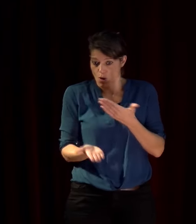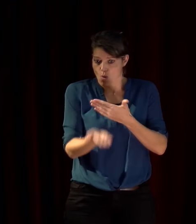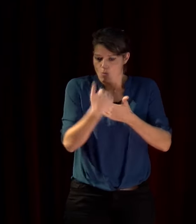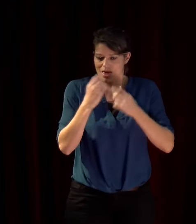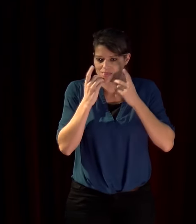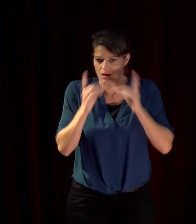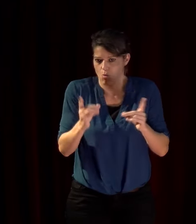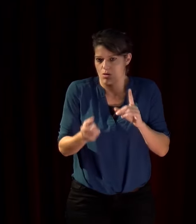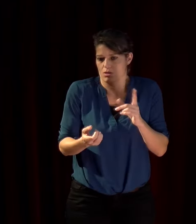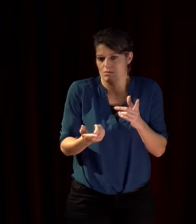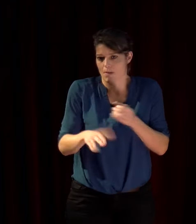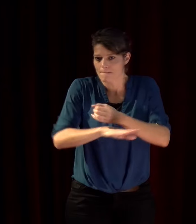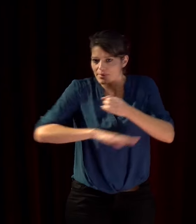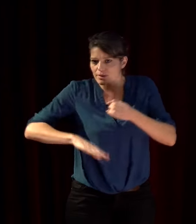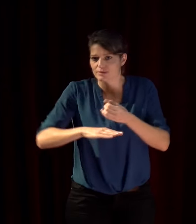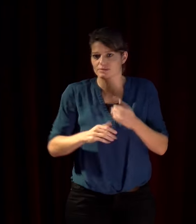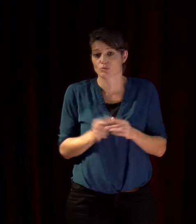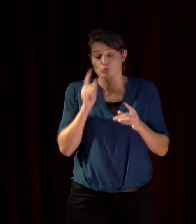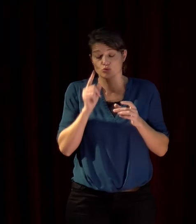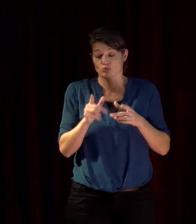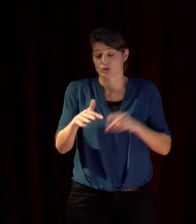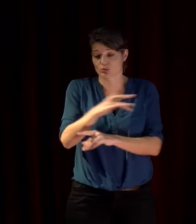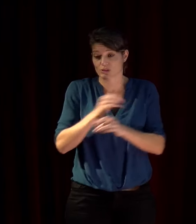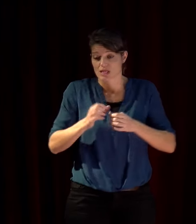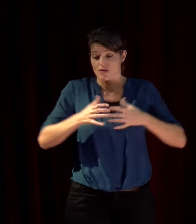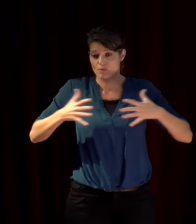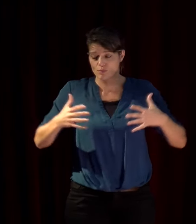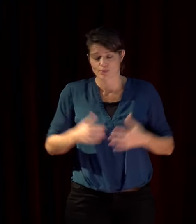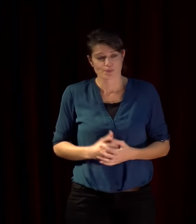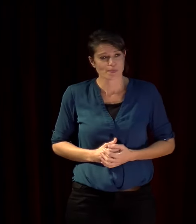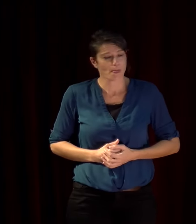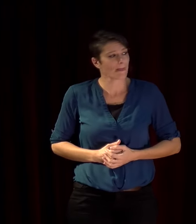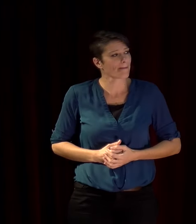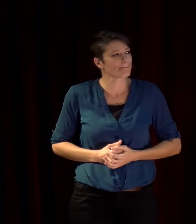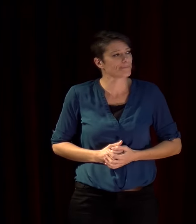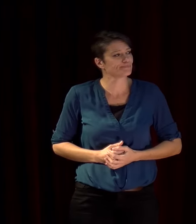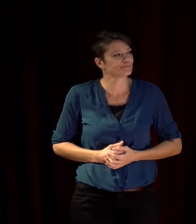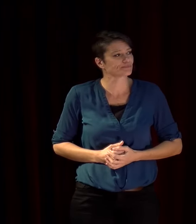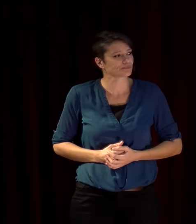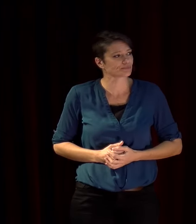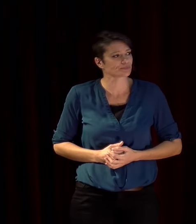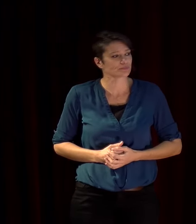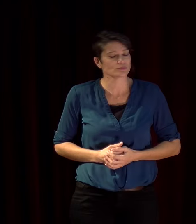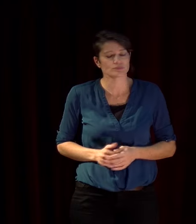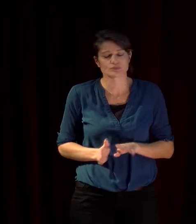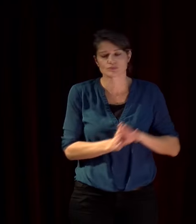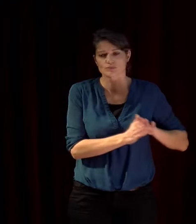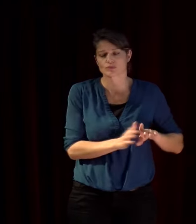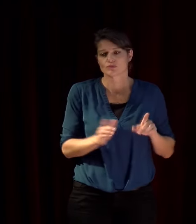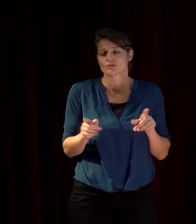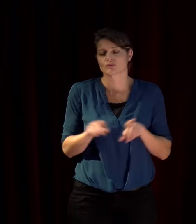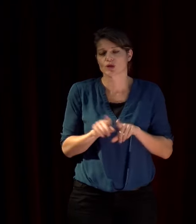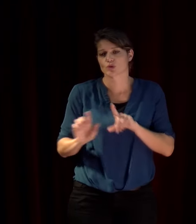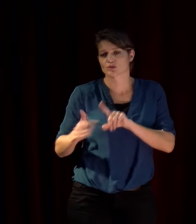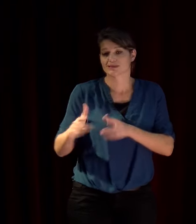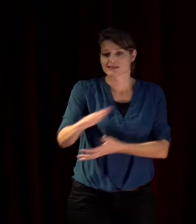développement des sociétés mais je vais vous parler aussi d'une deuxième crise qui impacte énormément la méditerranée